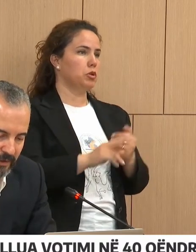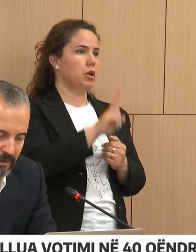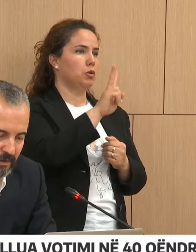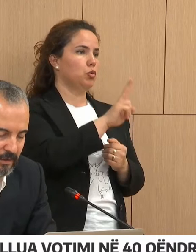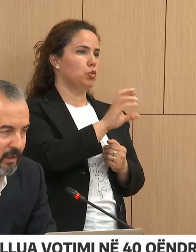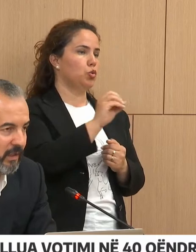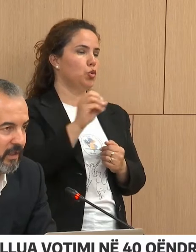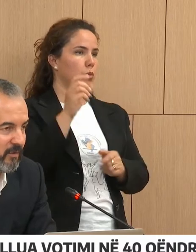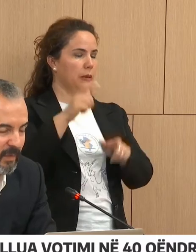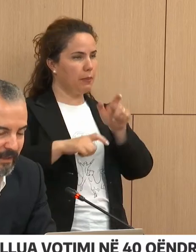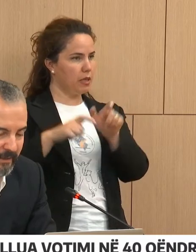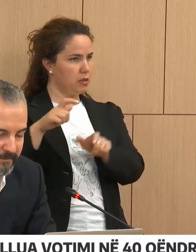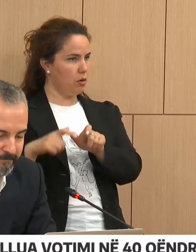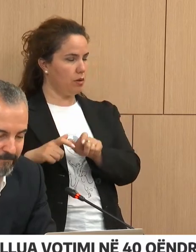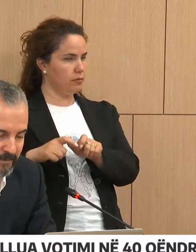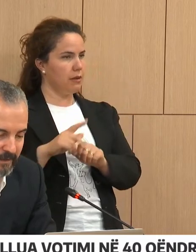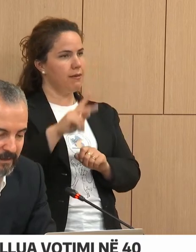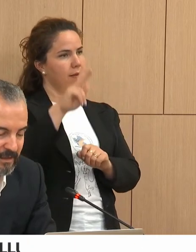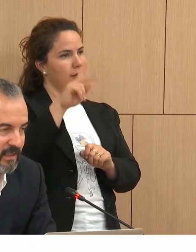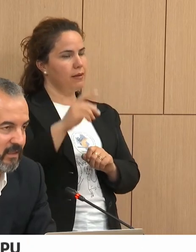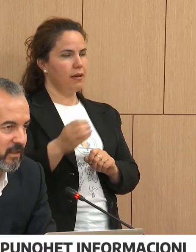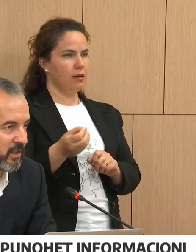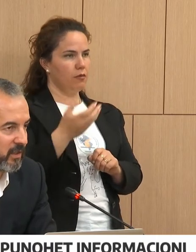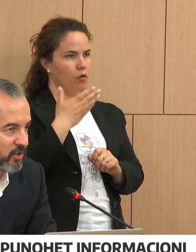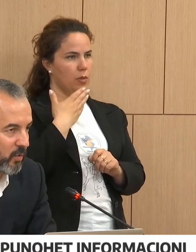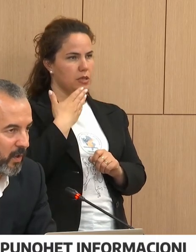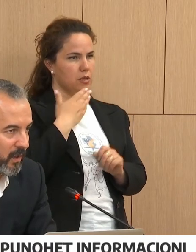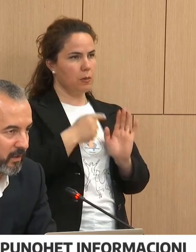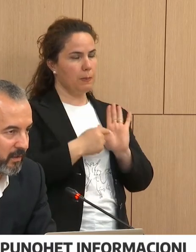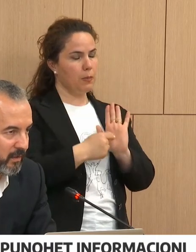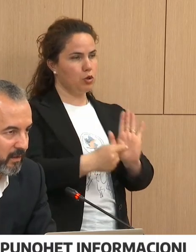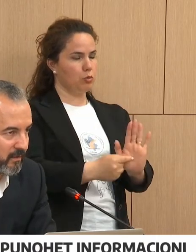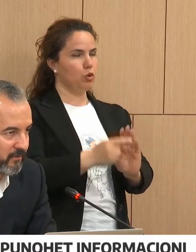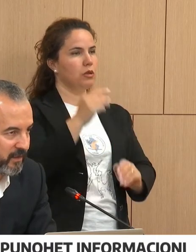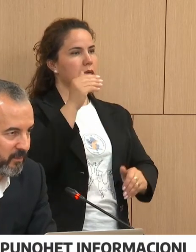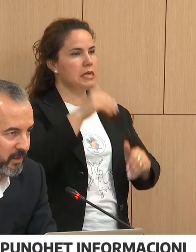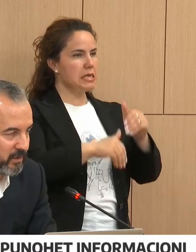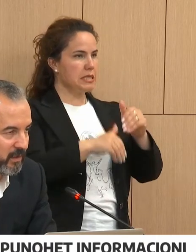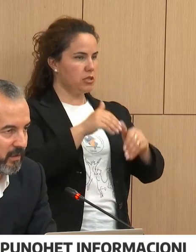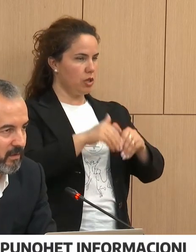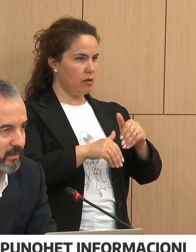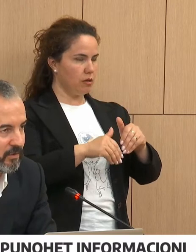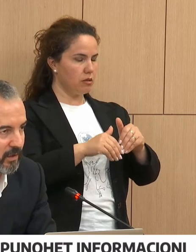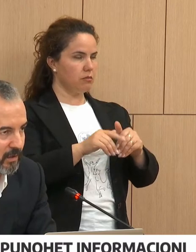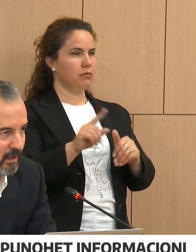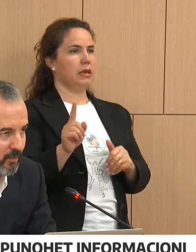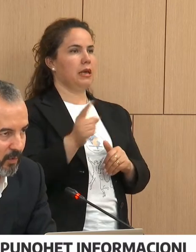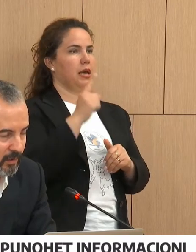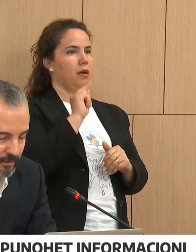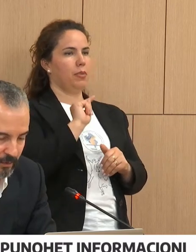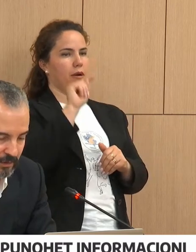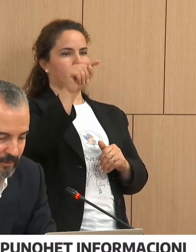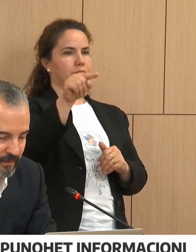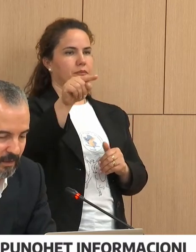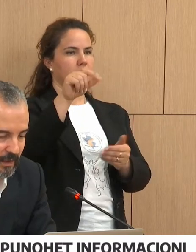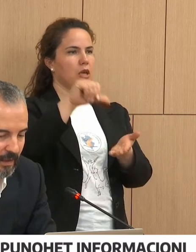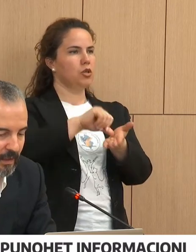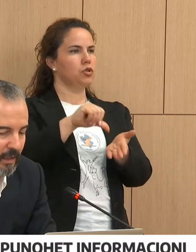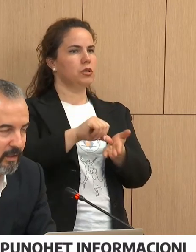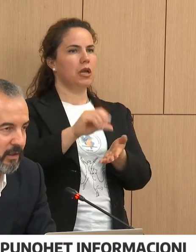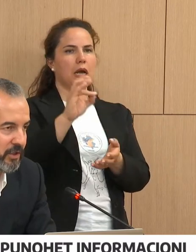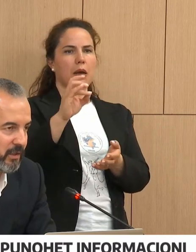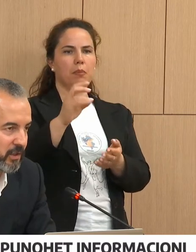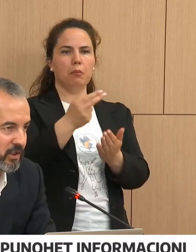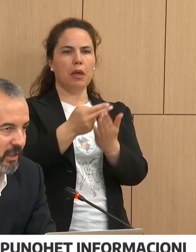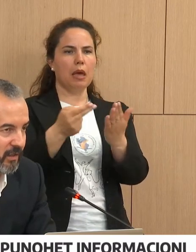Kemi një të dënë që lidhet me zjedhësi që kanë shkuar filimish në qënën e gabuar të votimit.